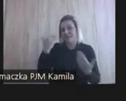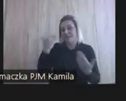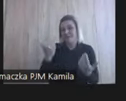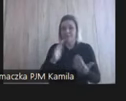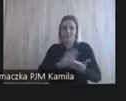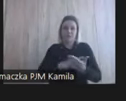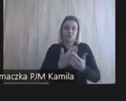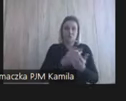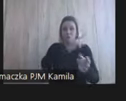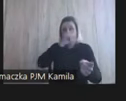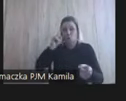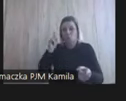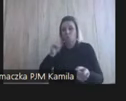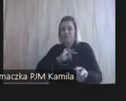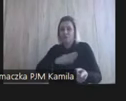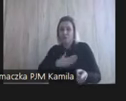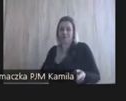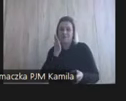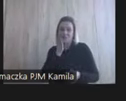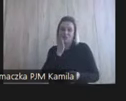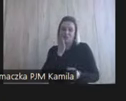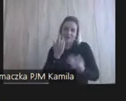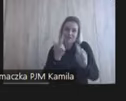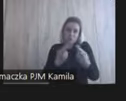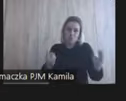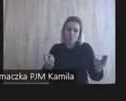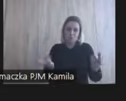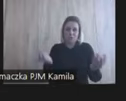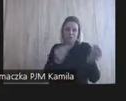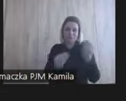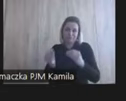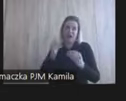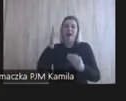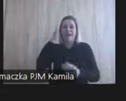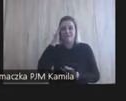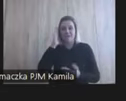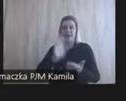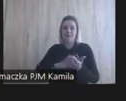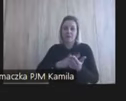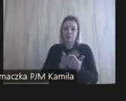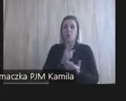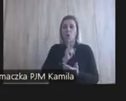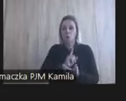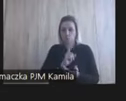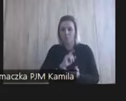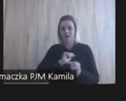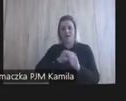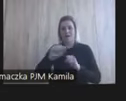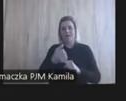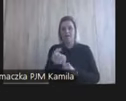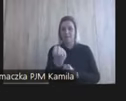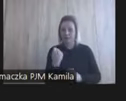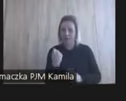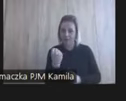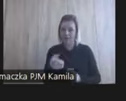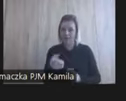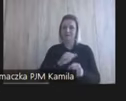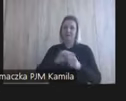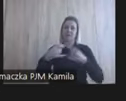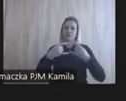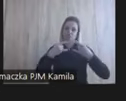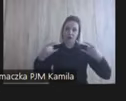urządzone swoje mieszkania, no ale zakładamy, że w kuchni jest lodówka, jest jakiś piekarnik, są jakieś szafki, jest jakiś